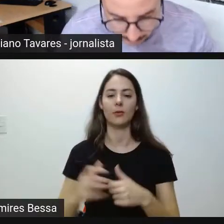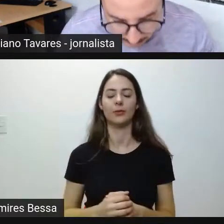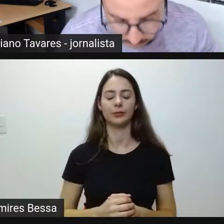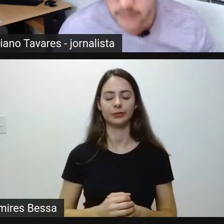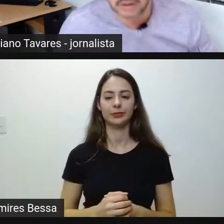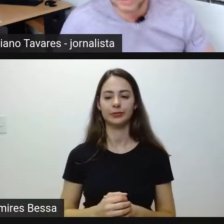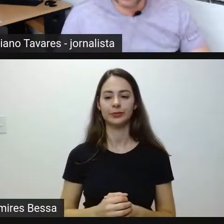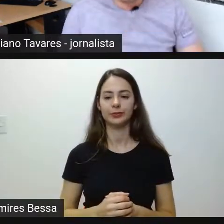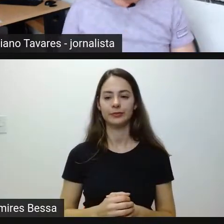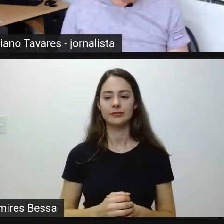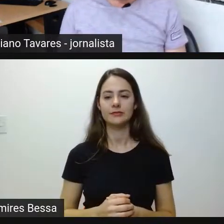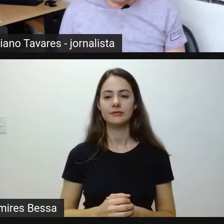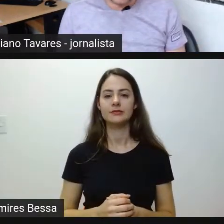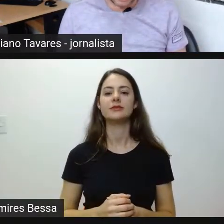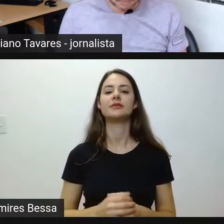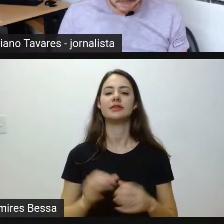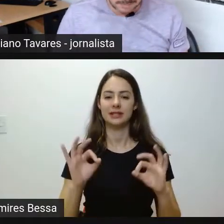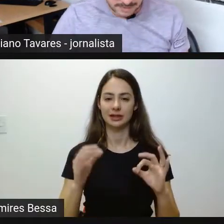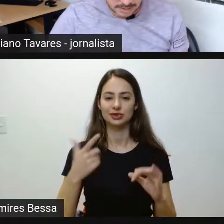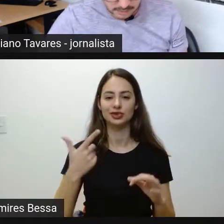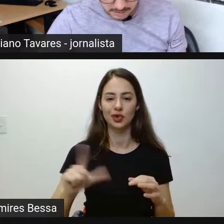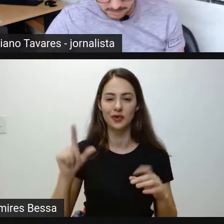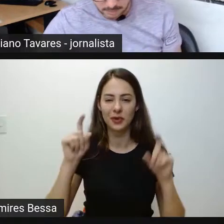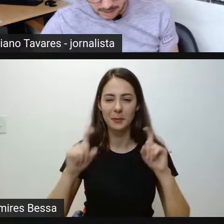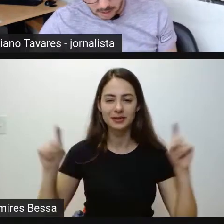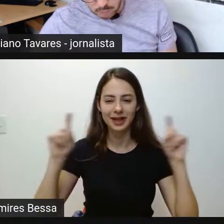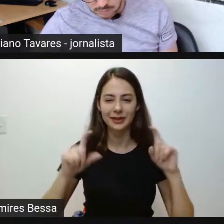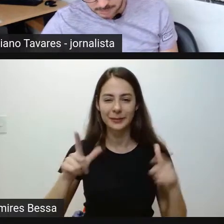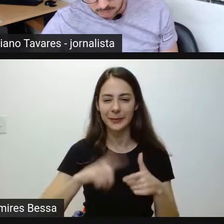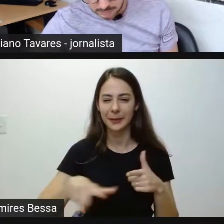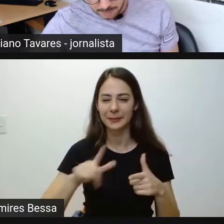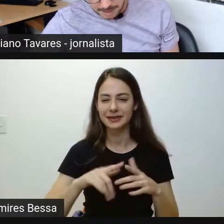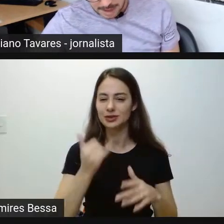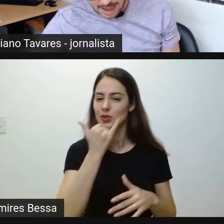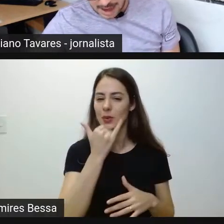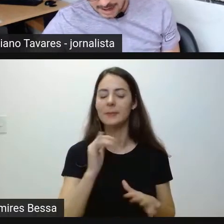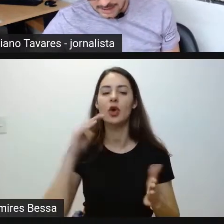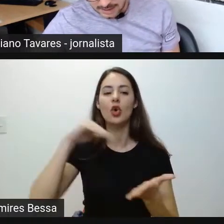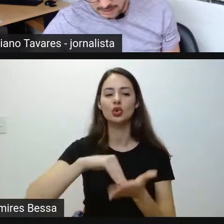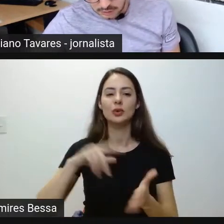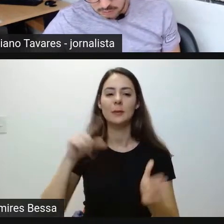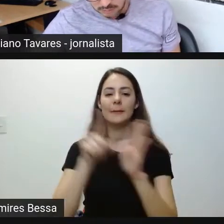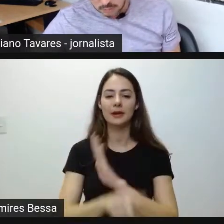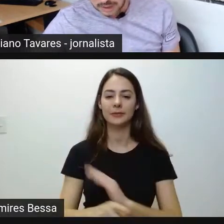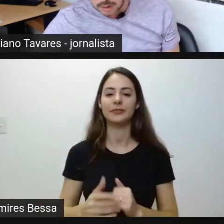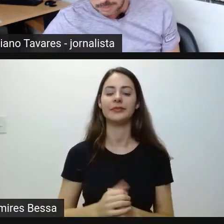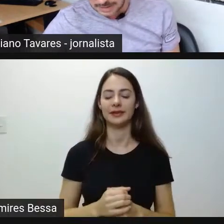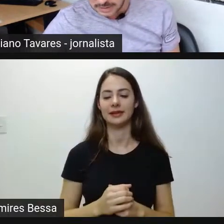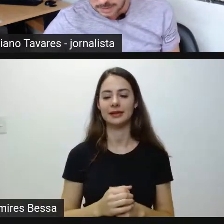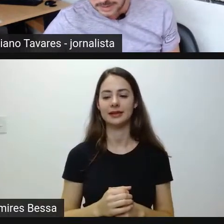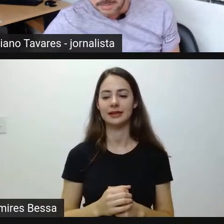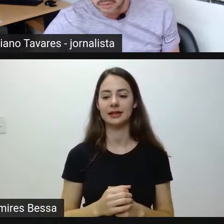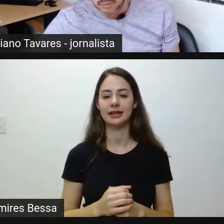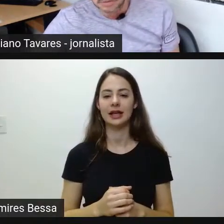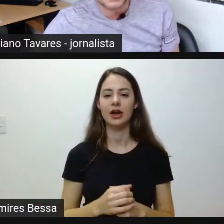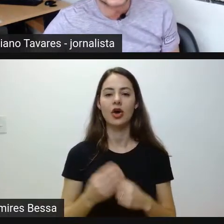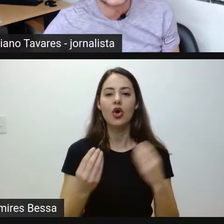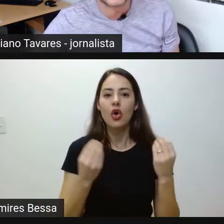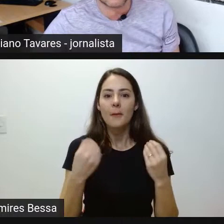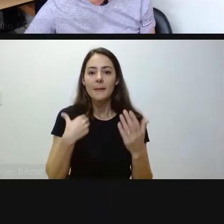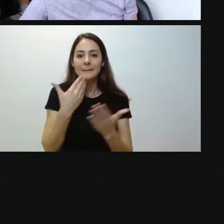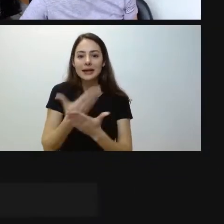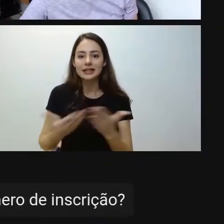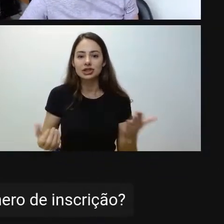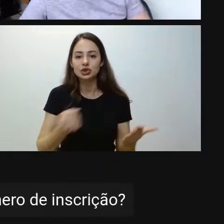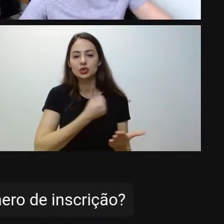Certo, certo. Aí, de novo, meu computador está dando os probleminhas técnicos aqui. Mas vamos lá. Última pergunta. Arcanjo, o que que eu passo se eu perder meu número de